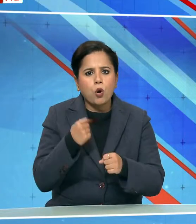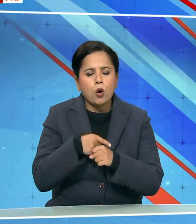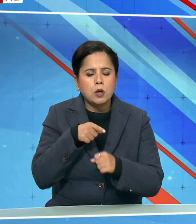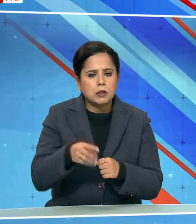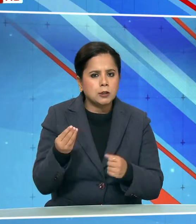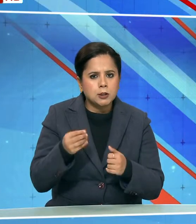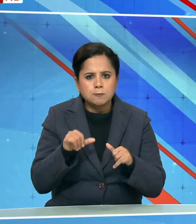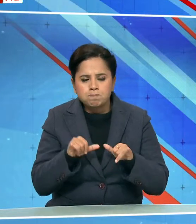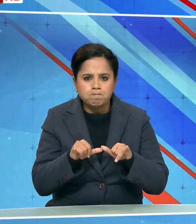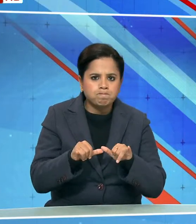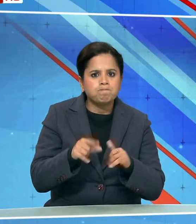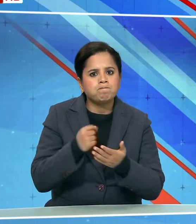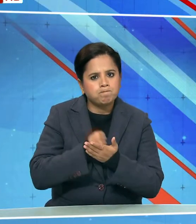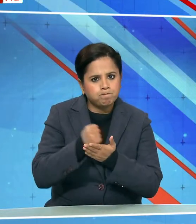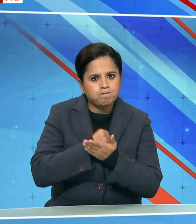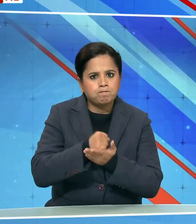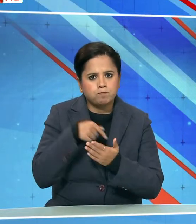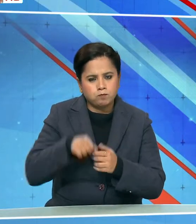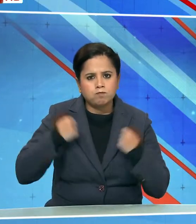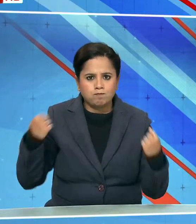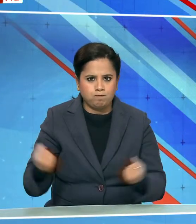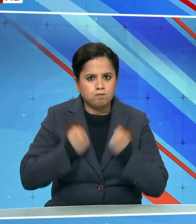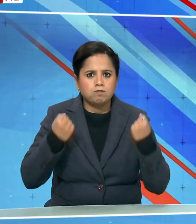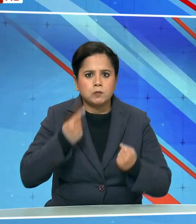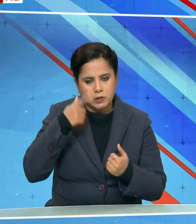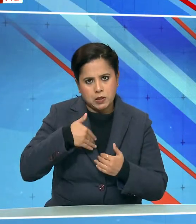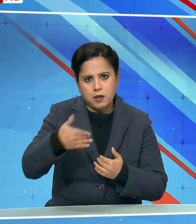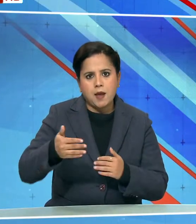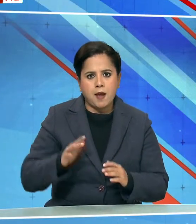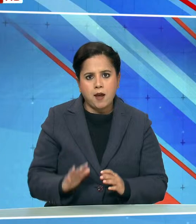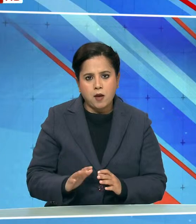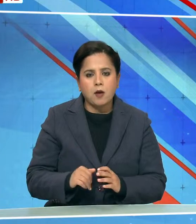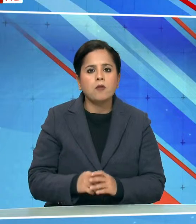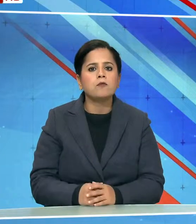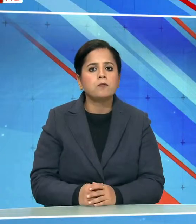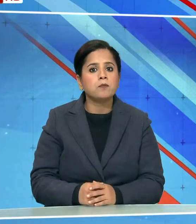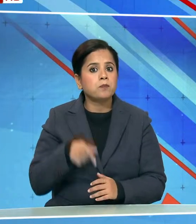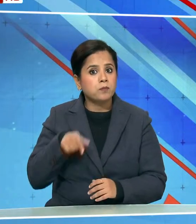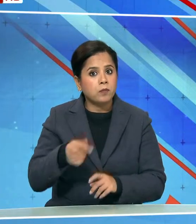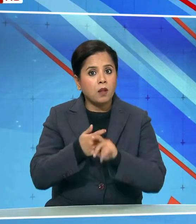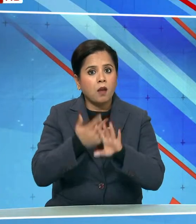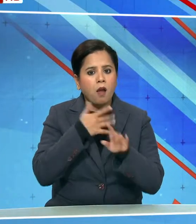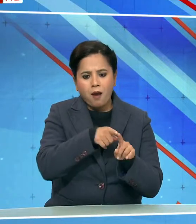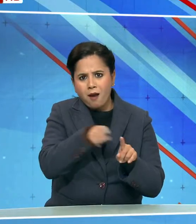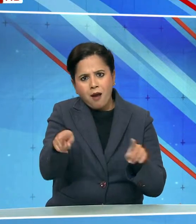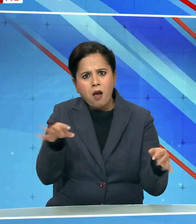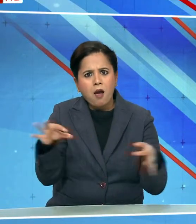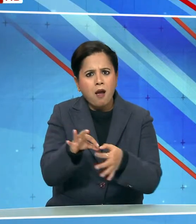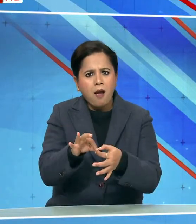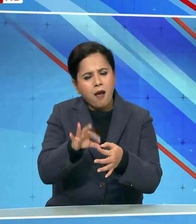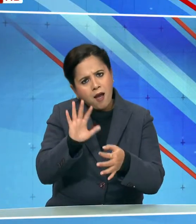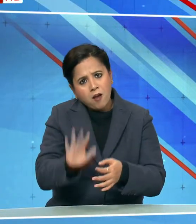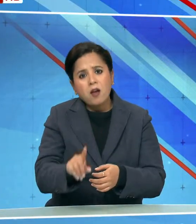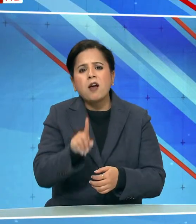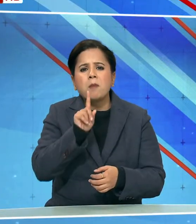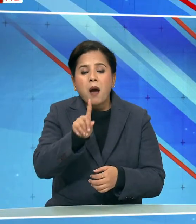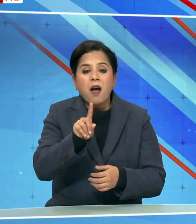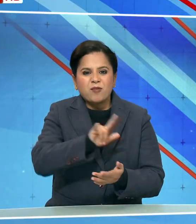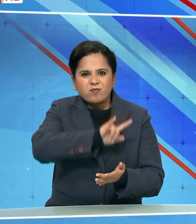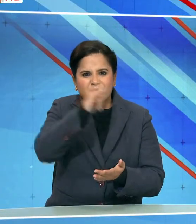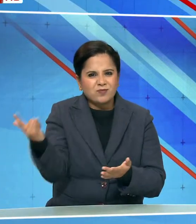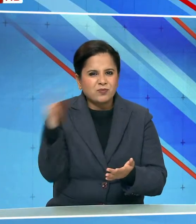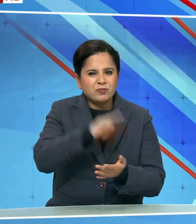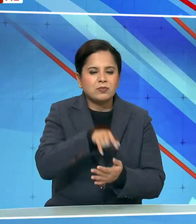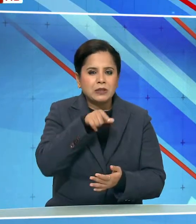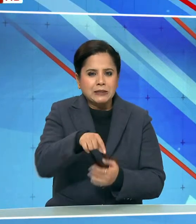उदर एरपोर्ट के लिए बहुत प्रैस करें एक खेरला से कनेक्ट्विटी है फिर भी एर कनेक्ट्विटी के लिए